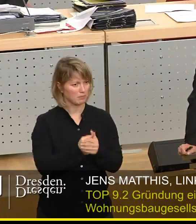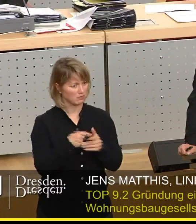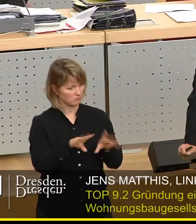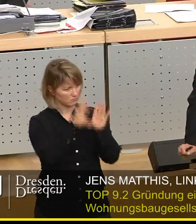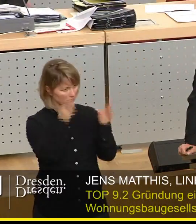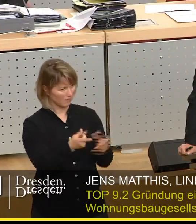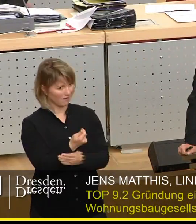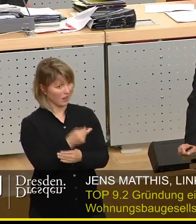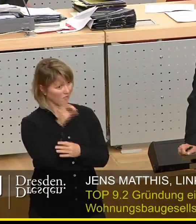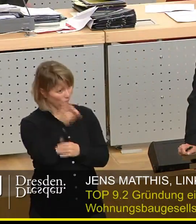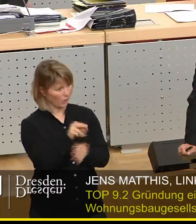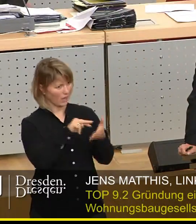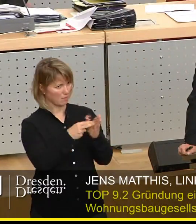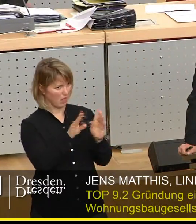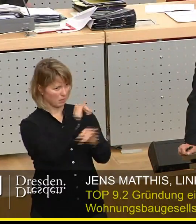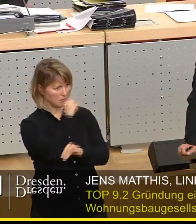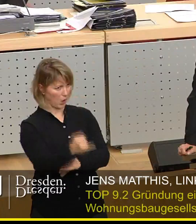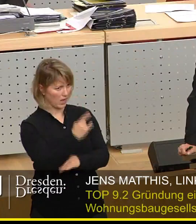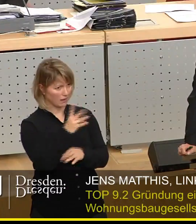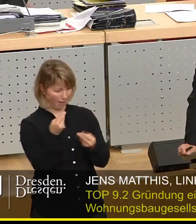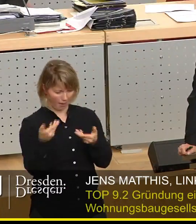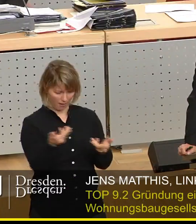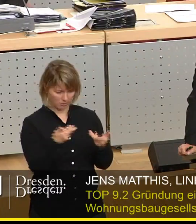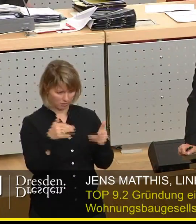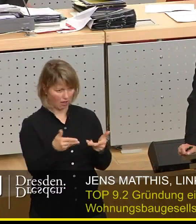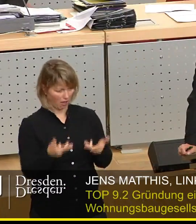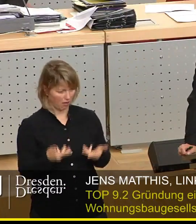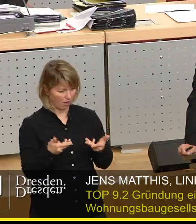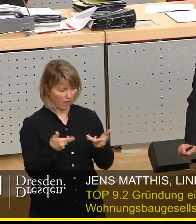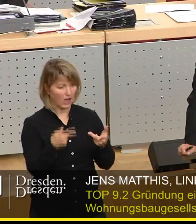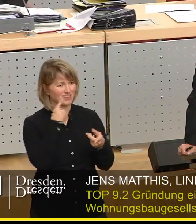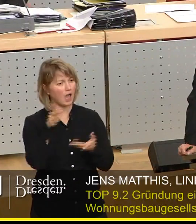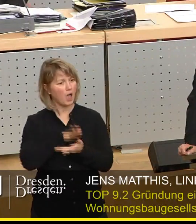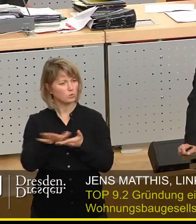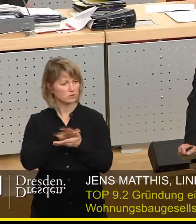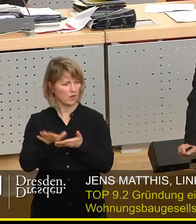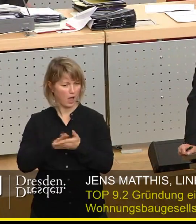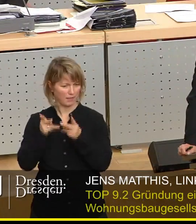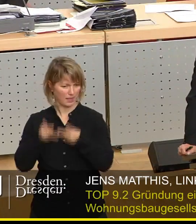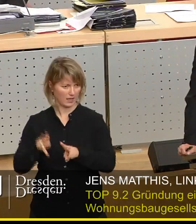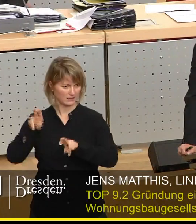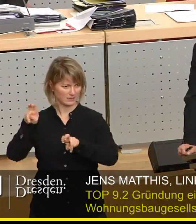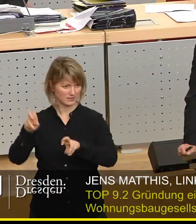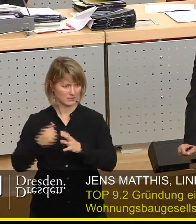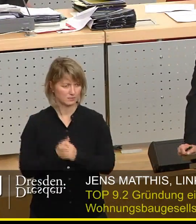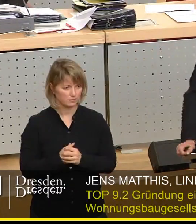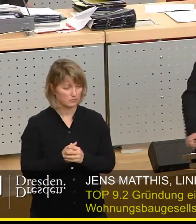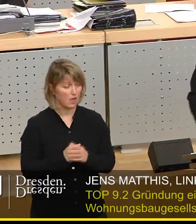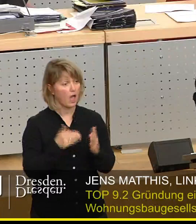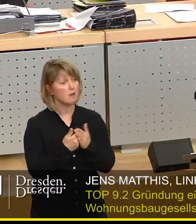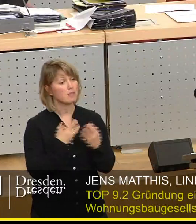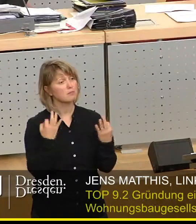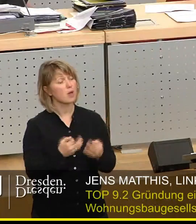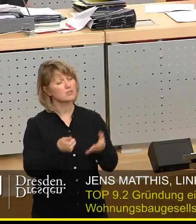Geld, das die Stadt für die geplanten Projekte vor sich herschiebt. Sogenannte Ausgabereste. Um die benötigten 650